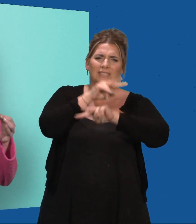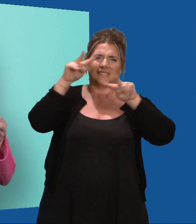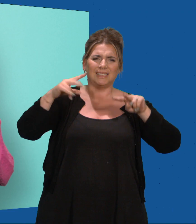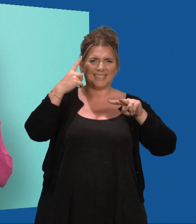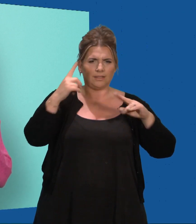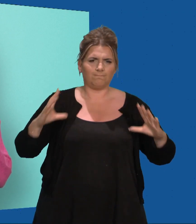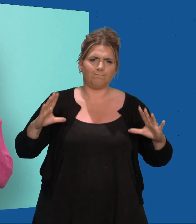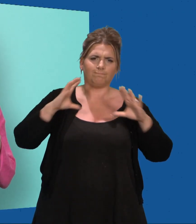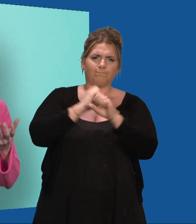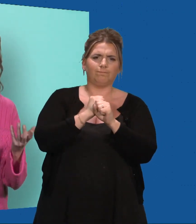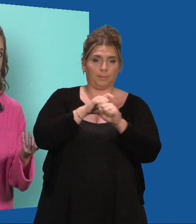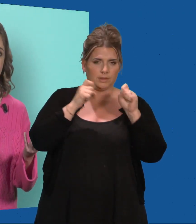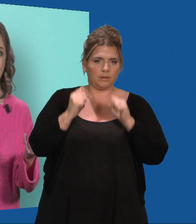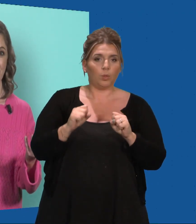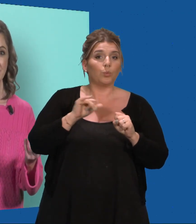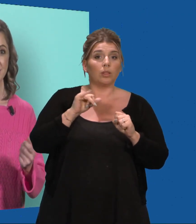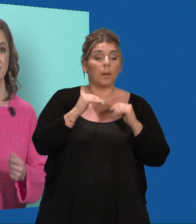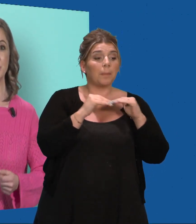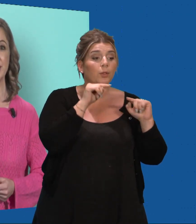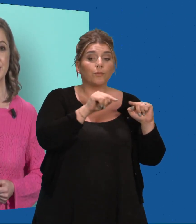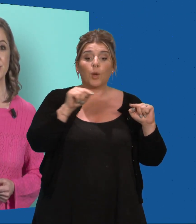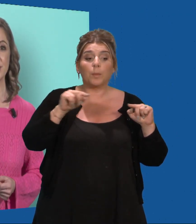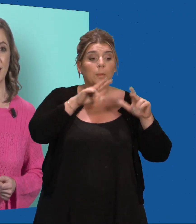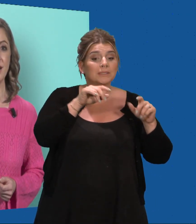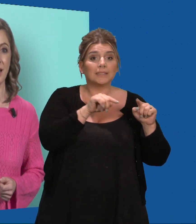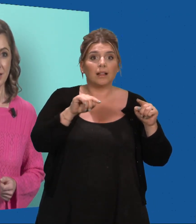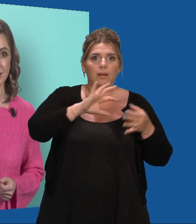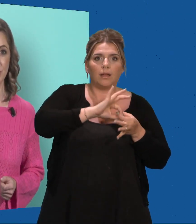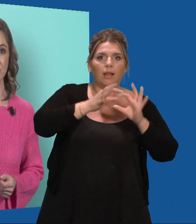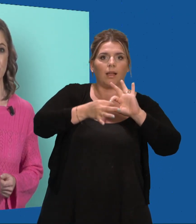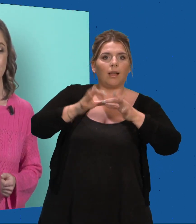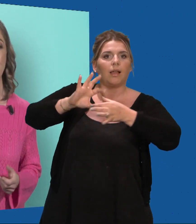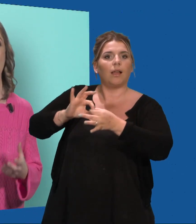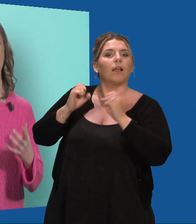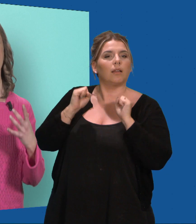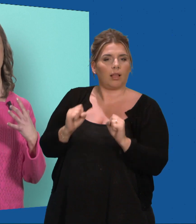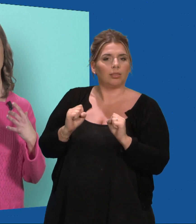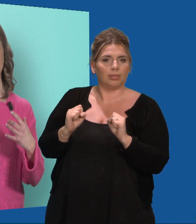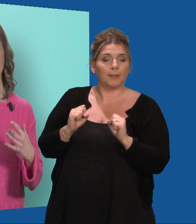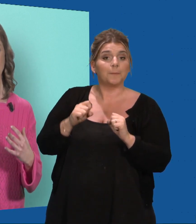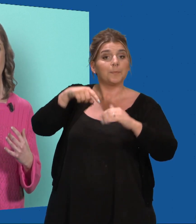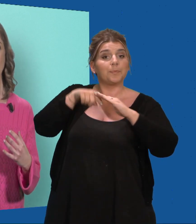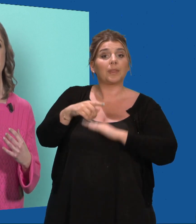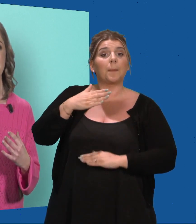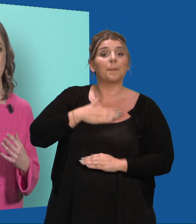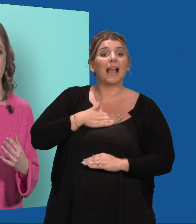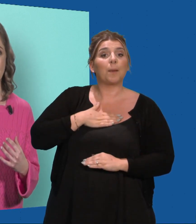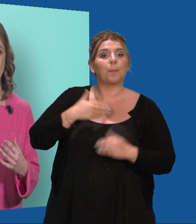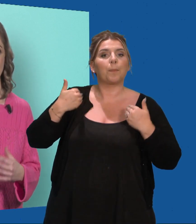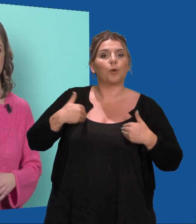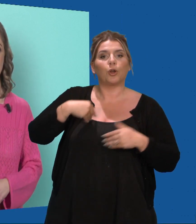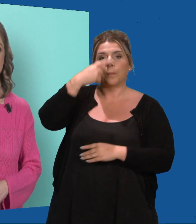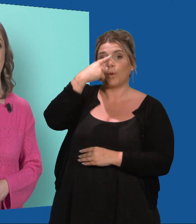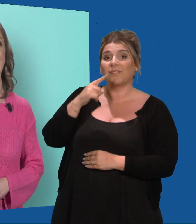elkaar koppelen. Zorg bijvoorbeeld dat je berichten van alle andere platformen ook binnenkomen op Mijn